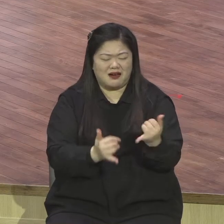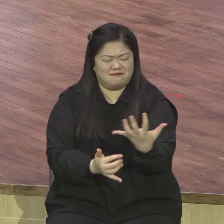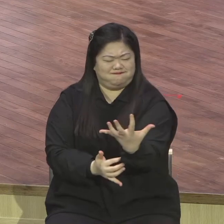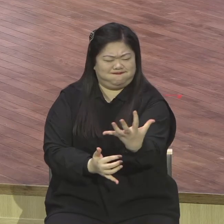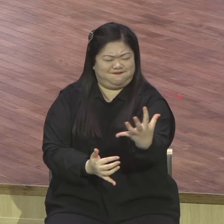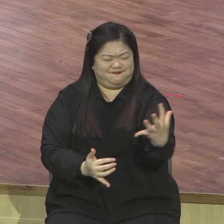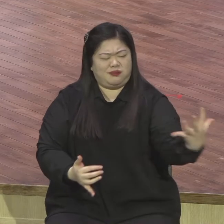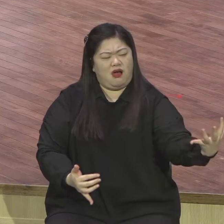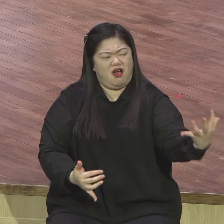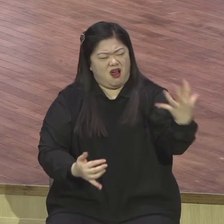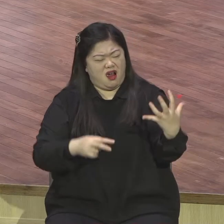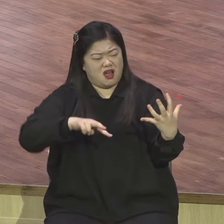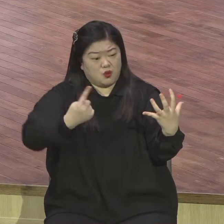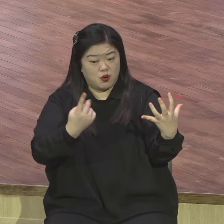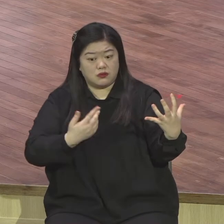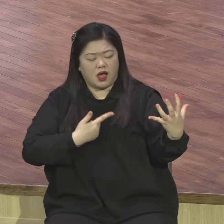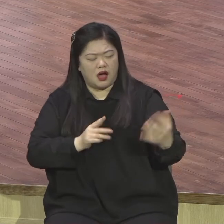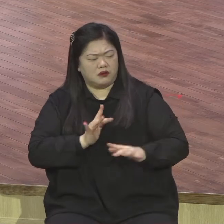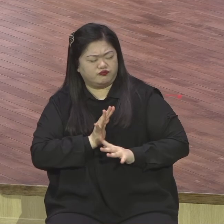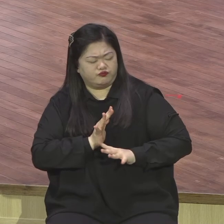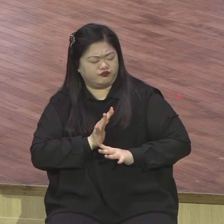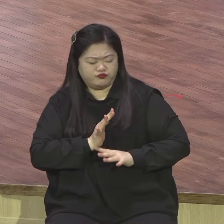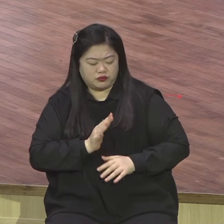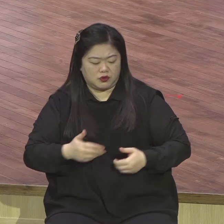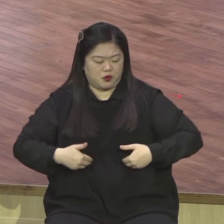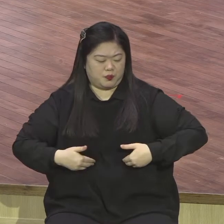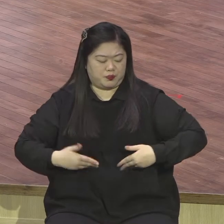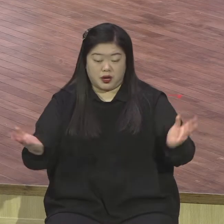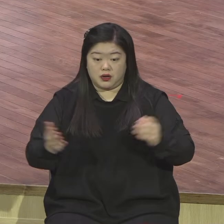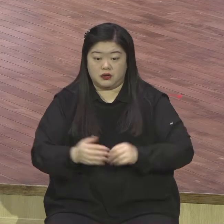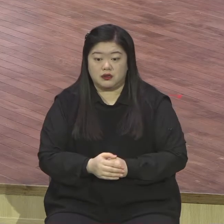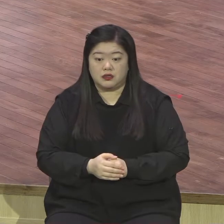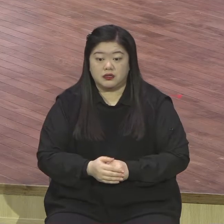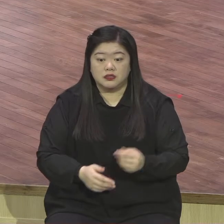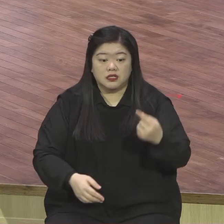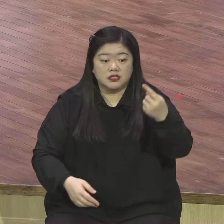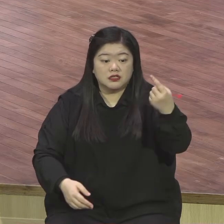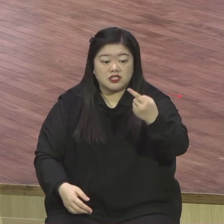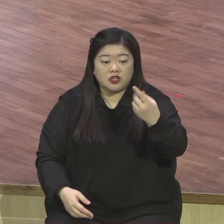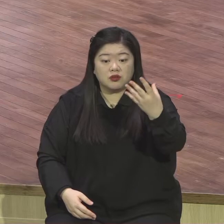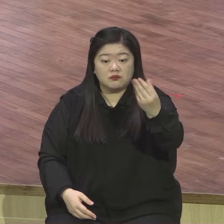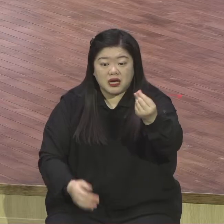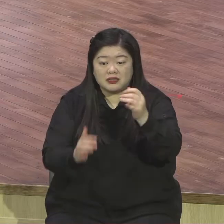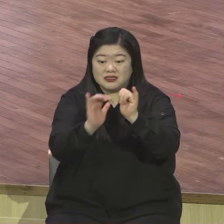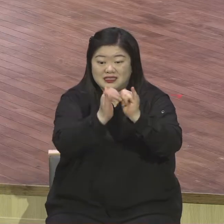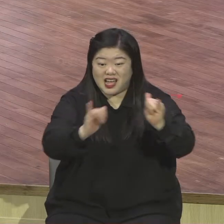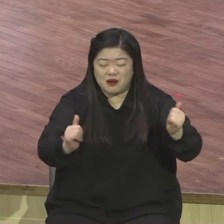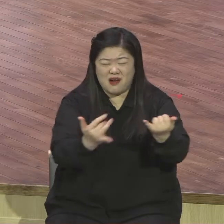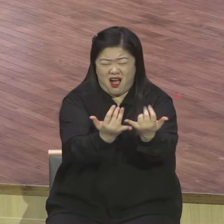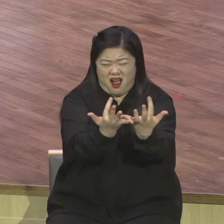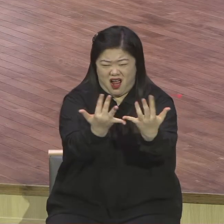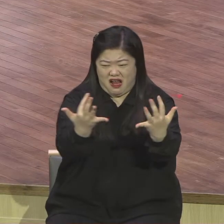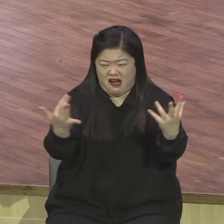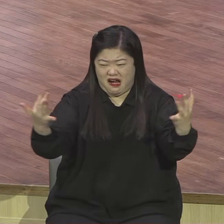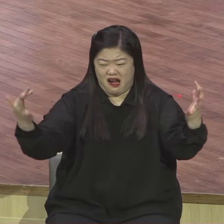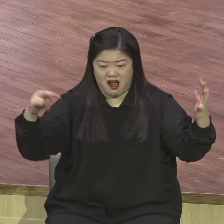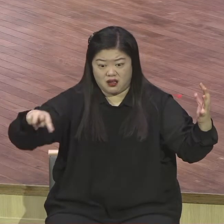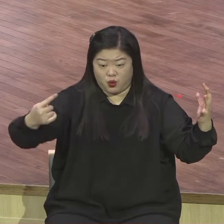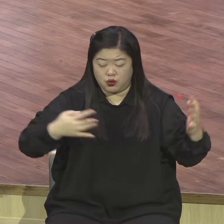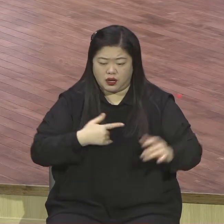두려워하지 아니하려다 천만인이 나를 친다 나 안 두려워하지 않겠다 이 고백은 다윗이요